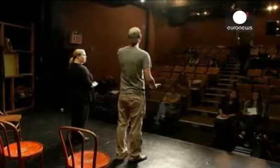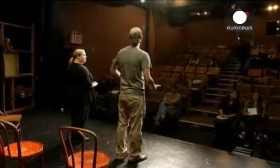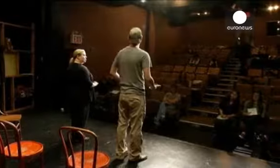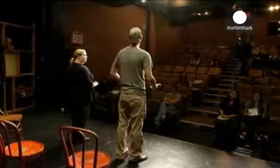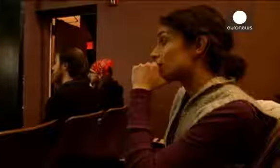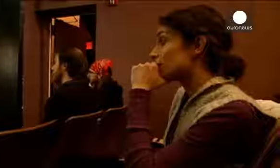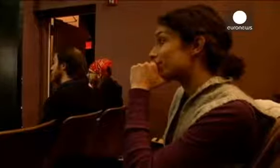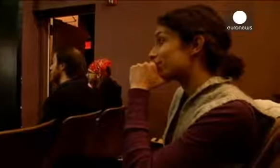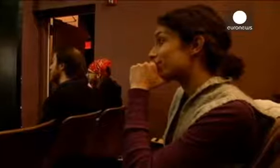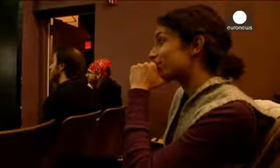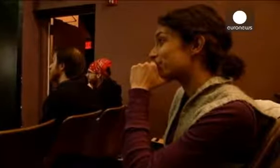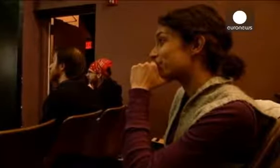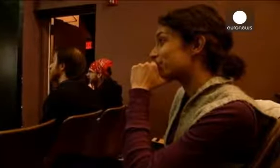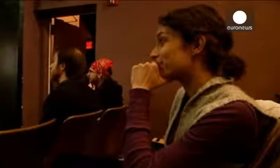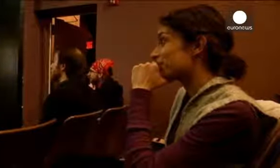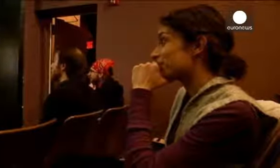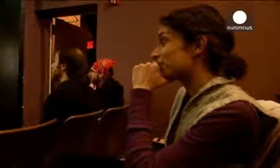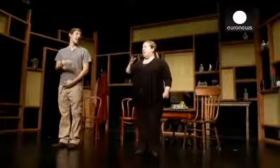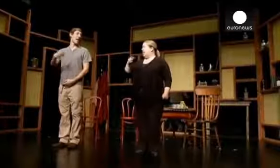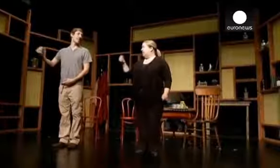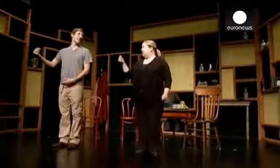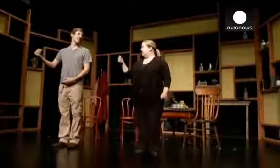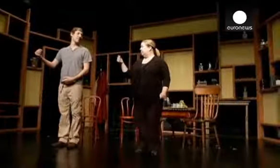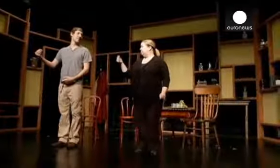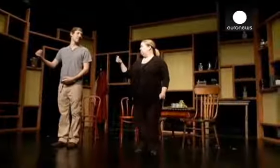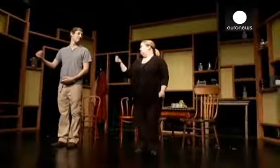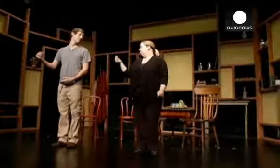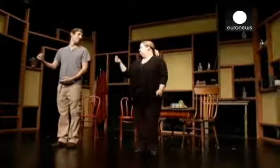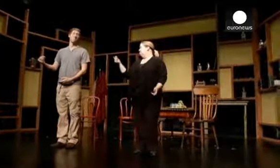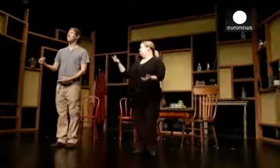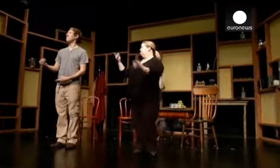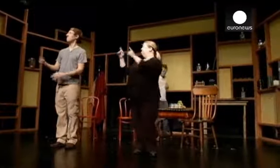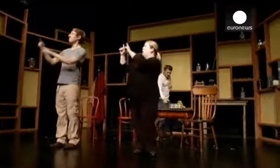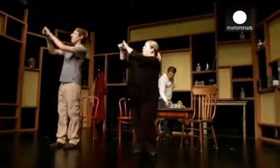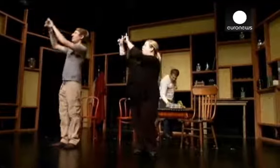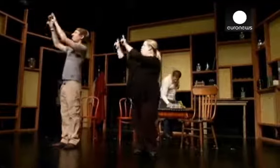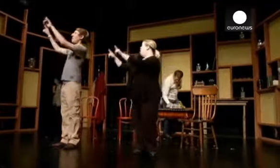e um ator.